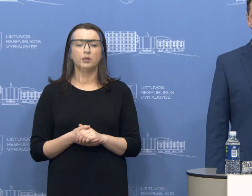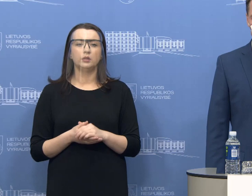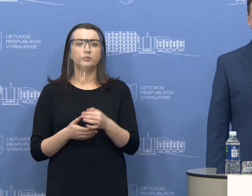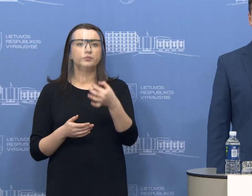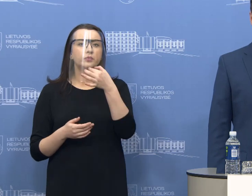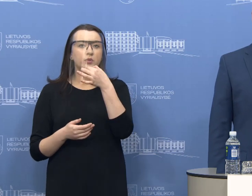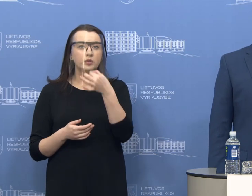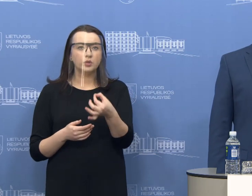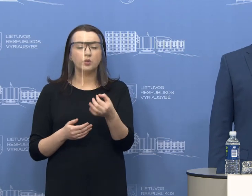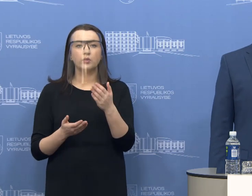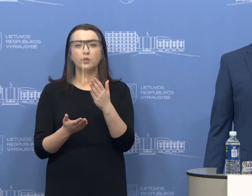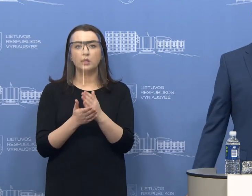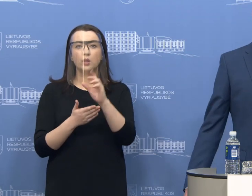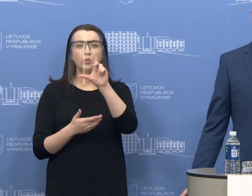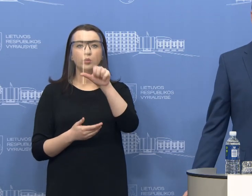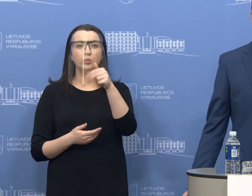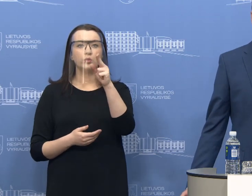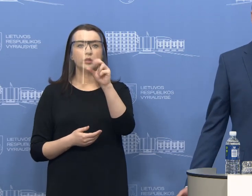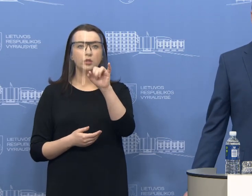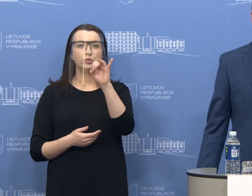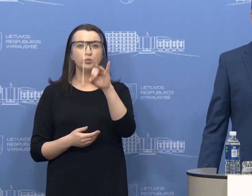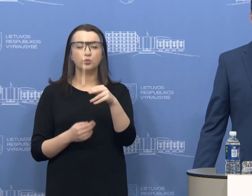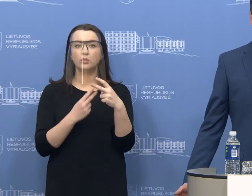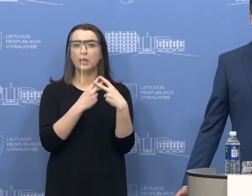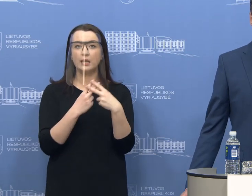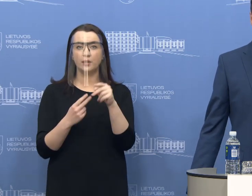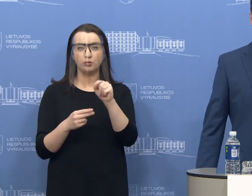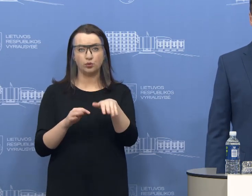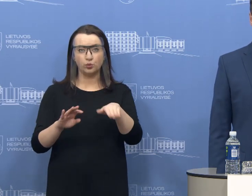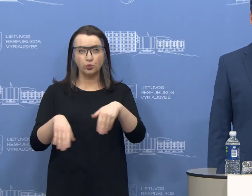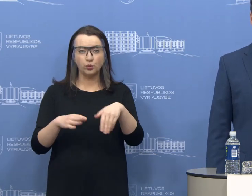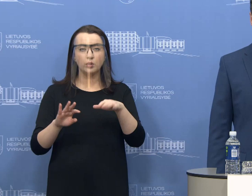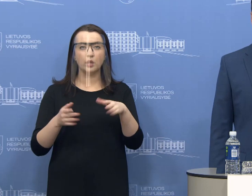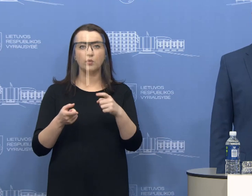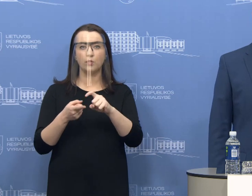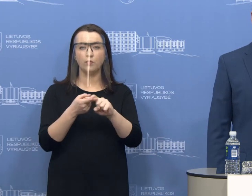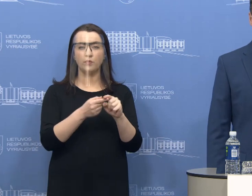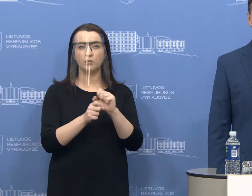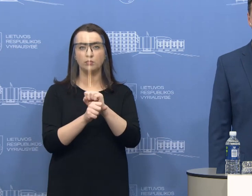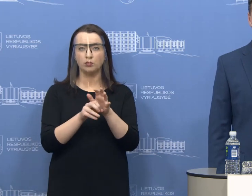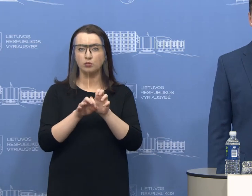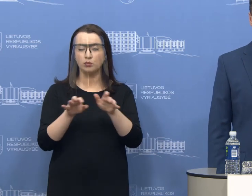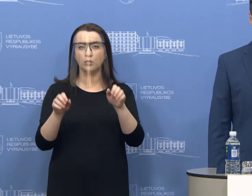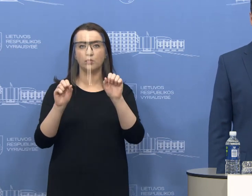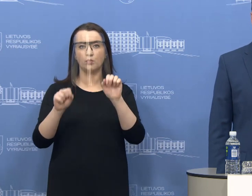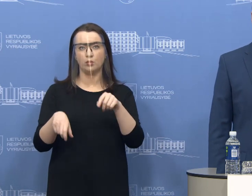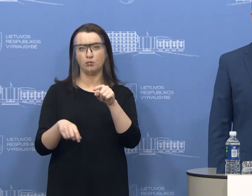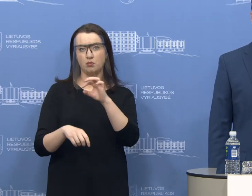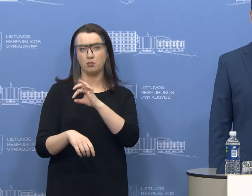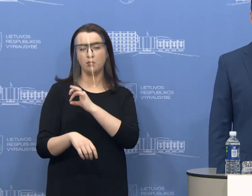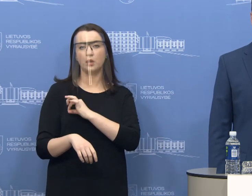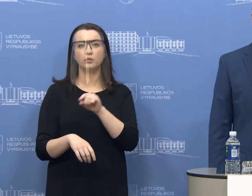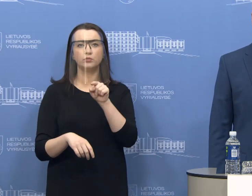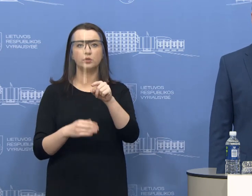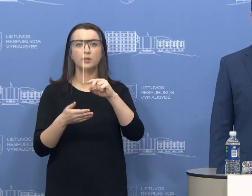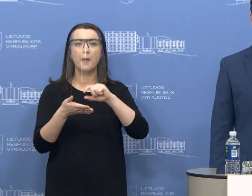sakau, mes turim net ir lūkiškių kalėjimą, kuris šiandien yra tušęs. Tai jeigu kiltų protrukis, mes net ar ten galėtumėm patalpinti. Ir turime